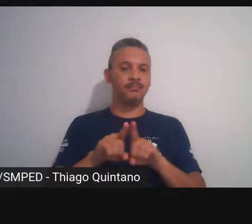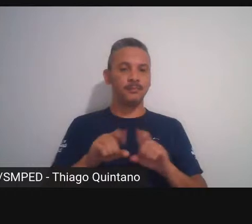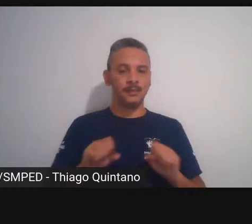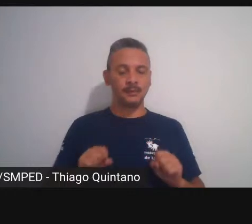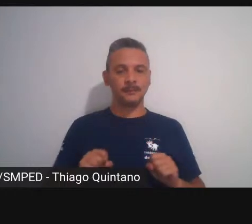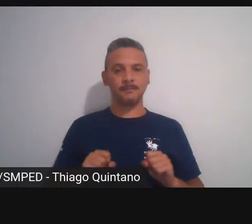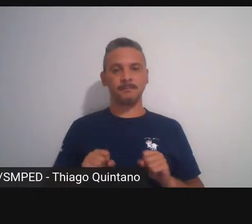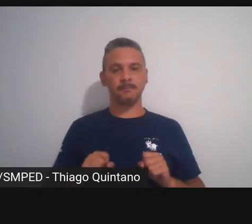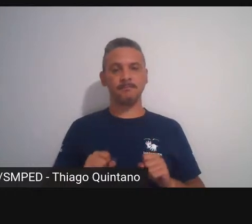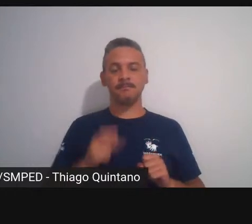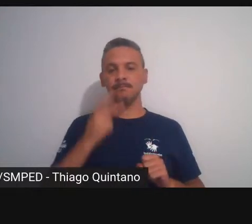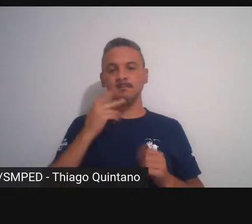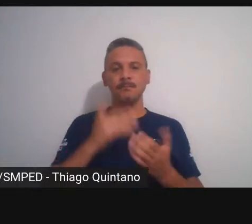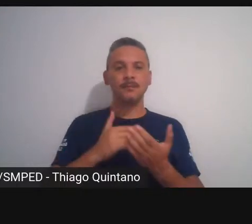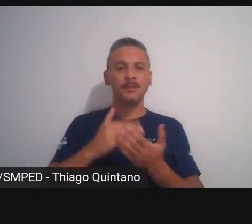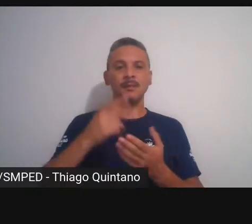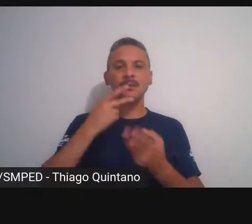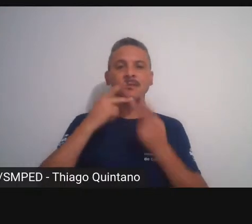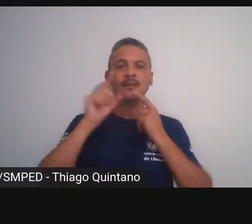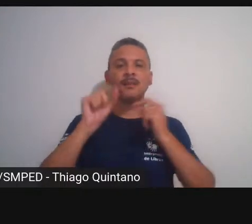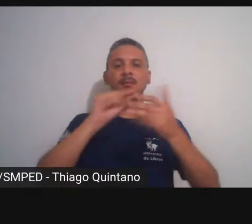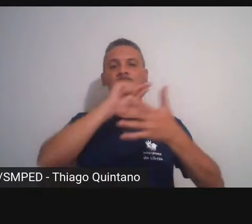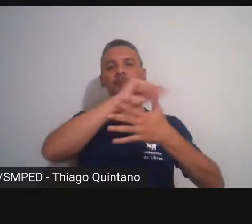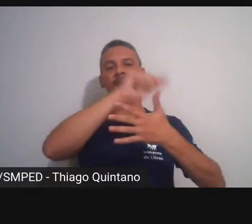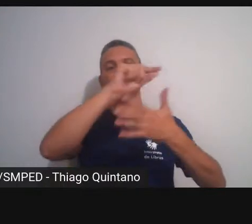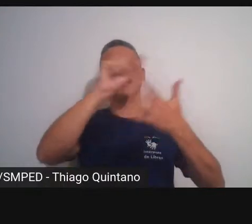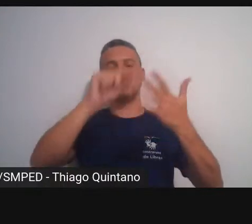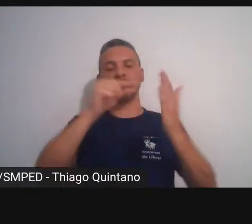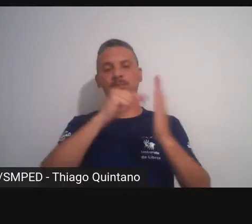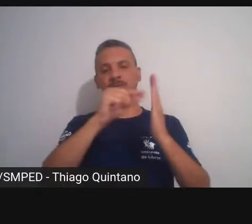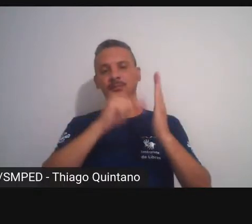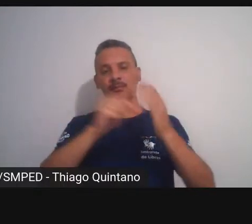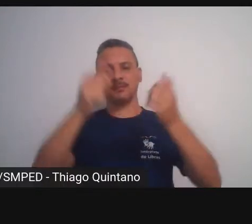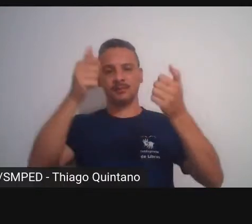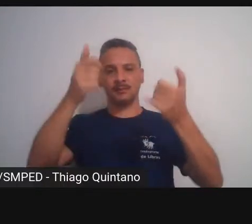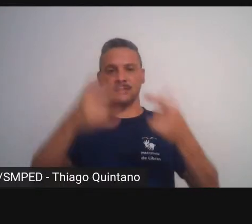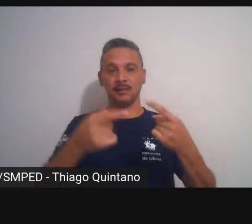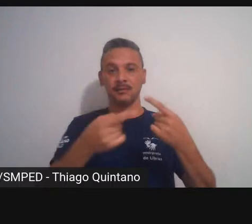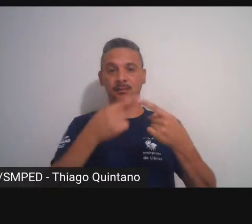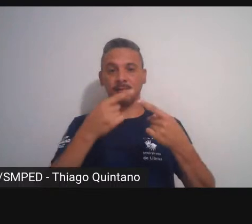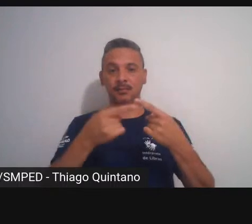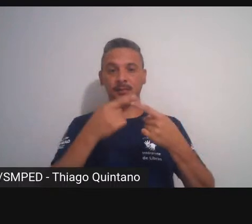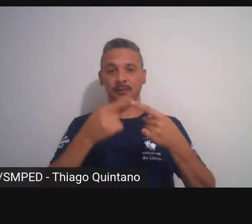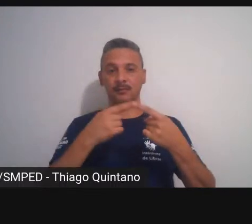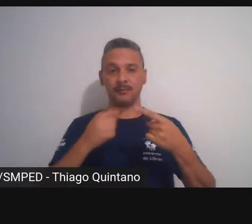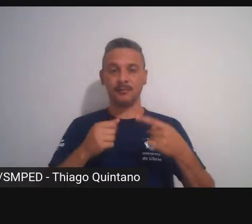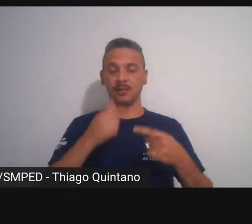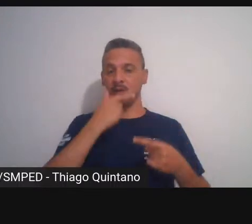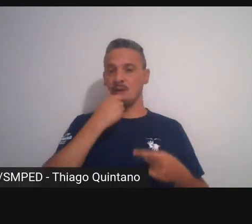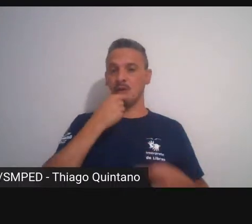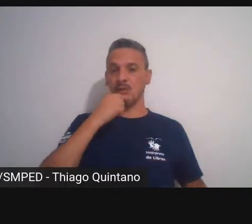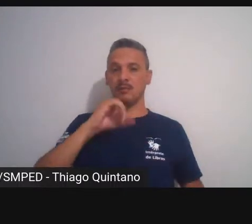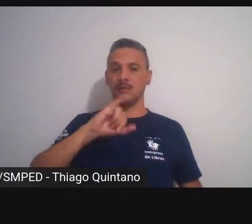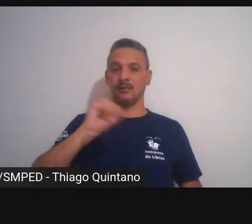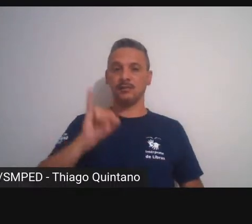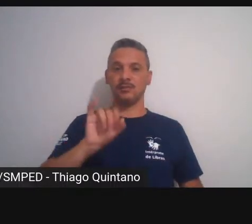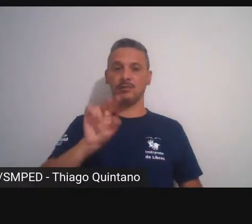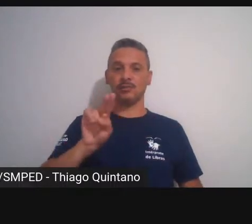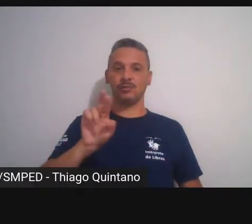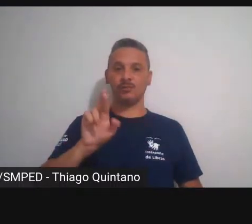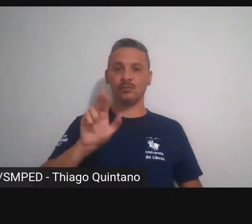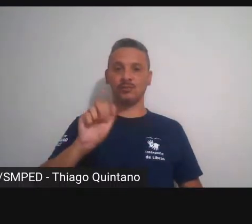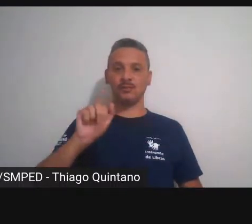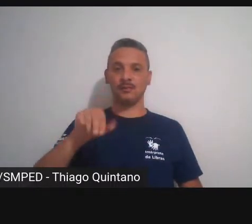queria começar aqui com alguns pontos que eu notei primeiro do Jurandir que quando ele fala que